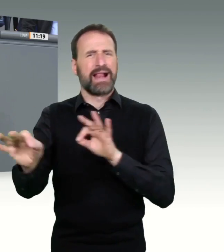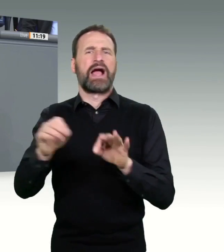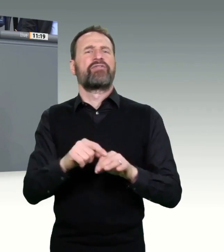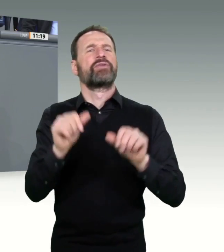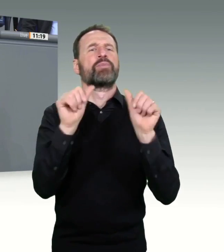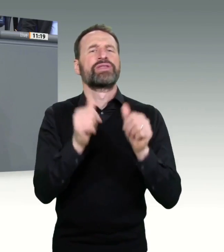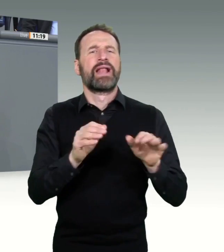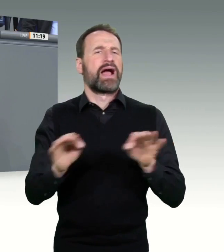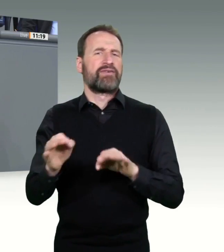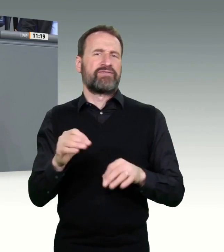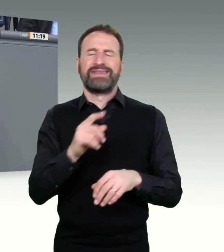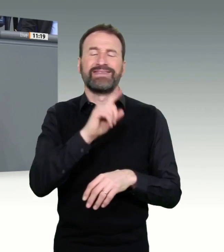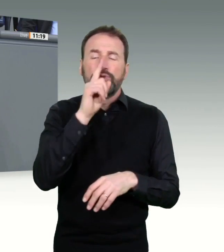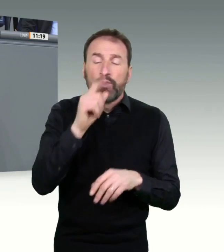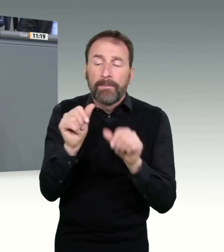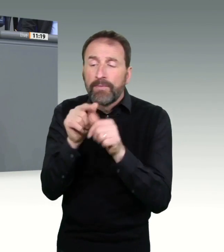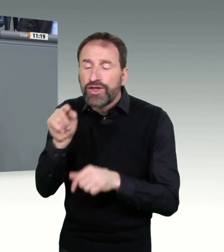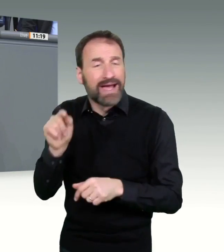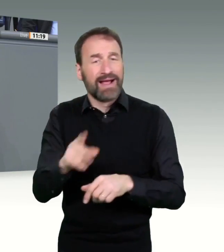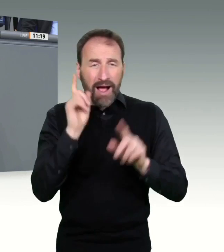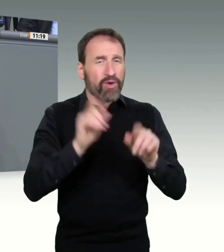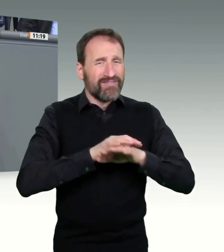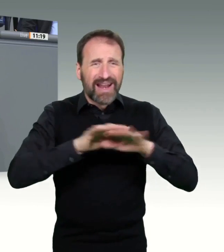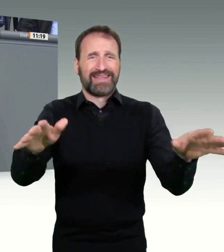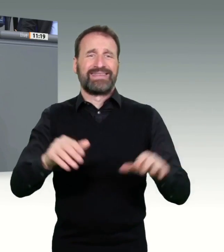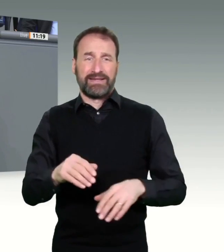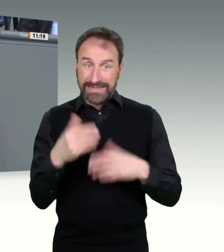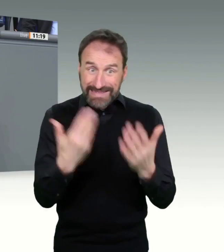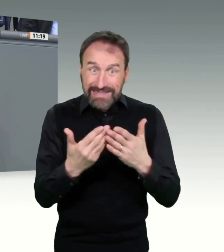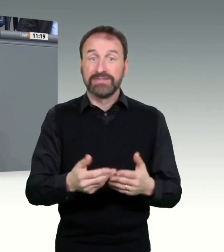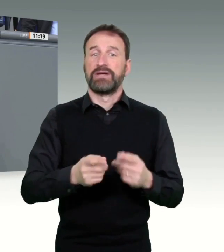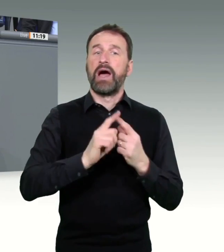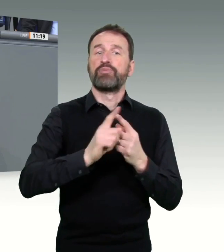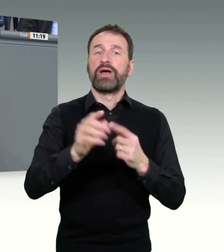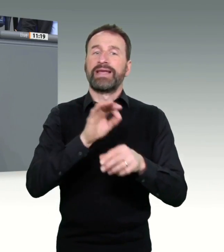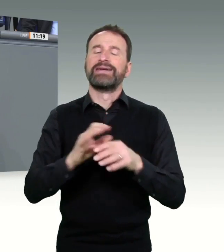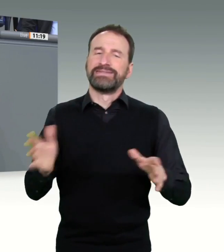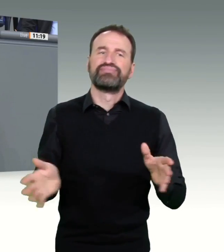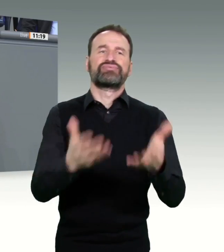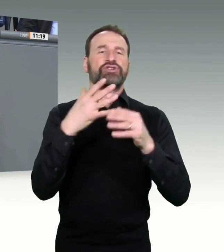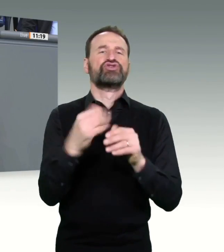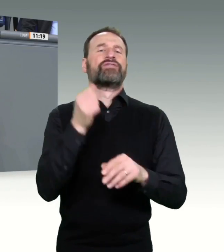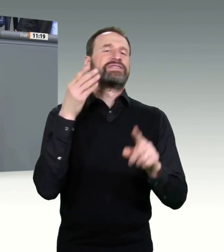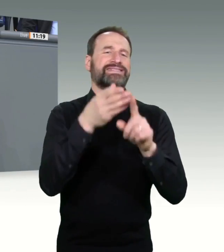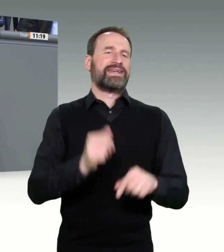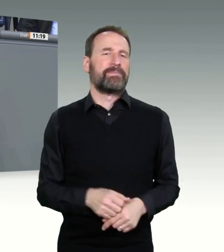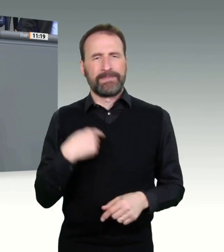Das alles wird uns schneller und sicherer ans Ziel bringen als die Etablierung eines weiteren bürokratischen Monsters.